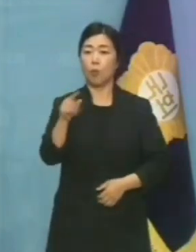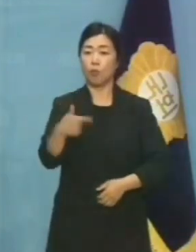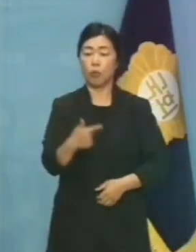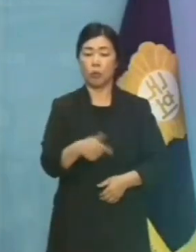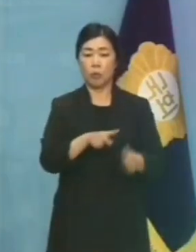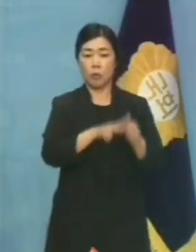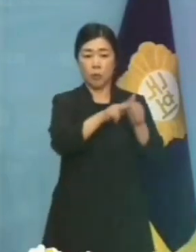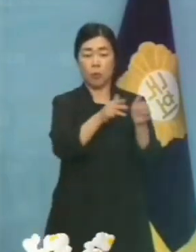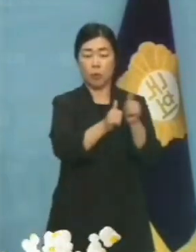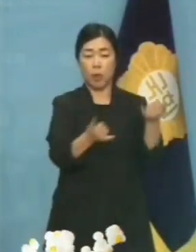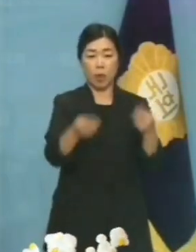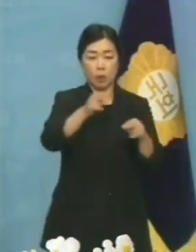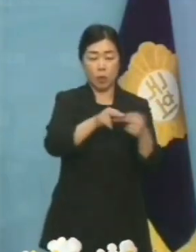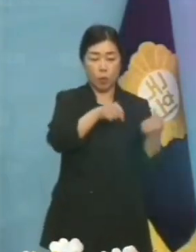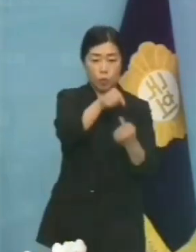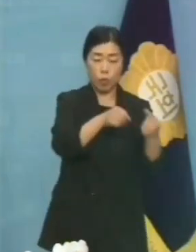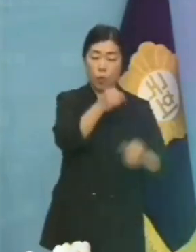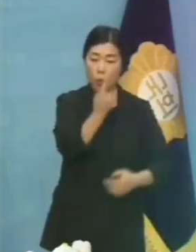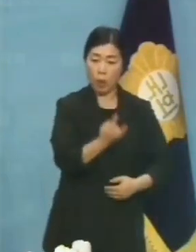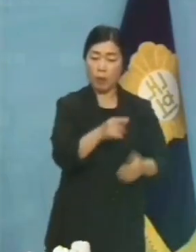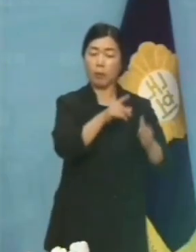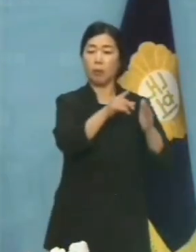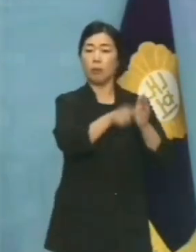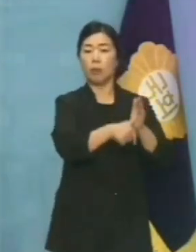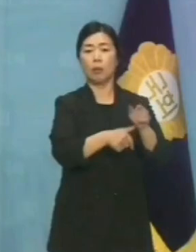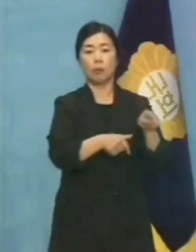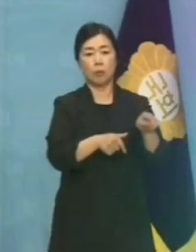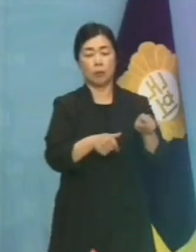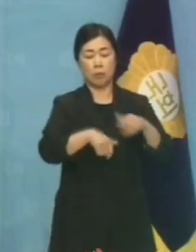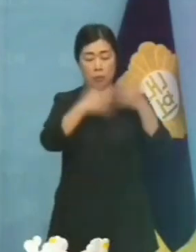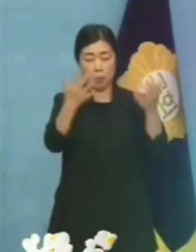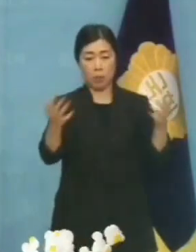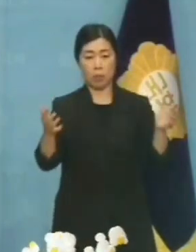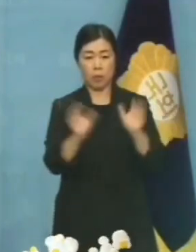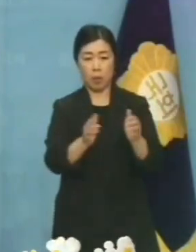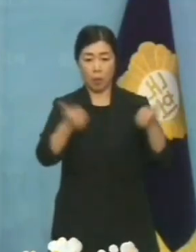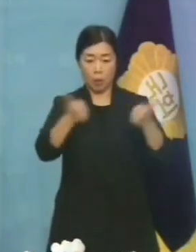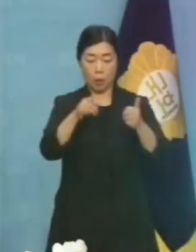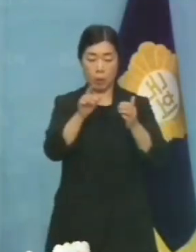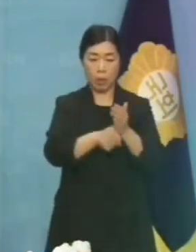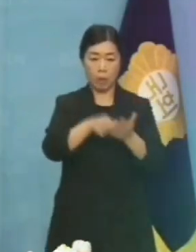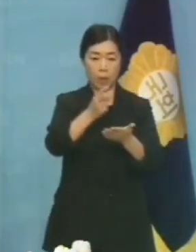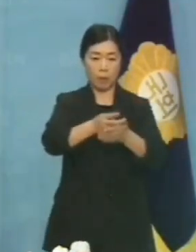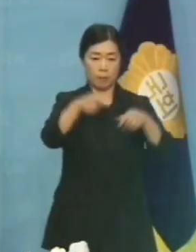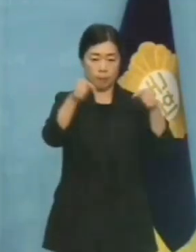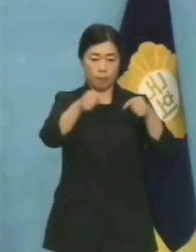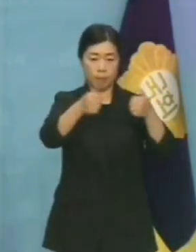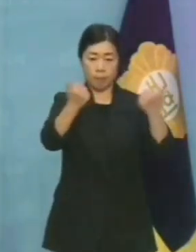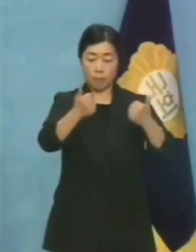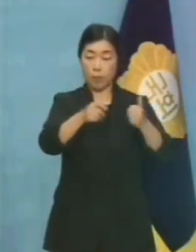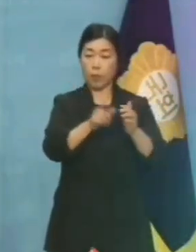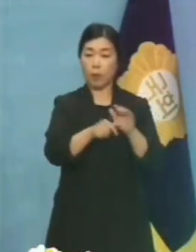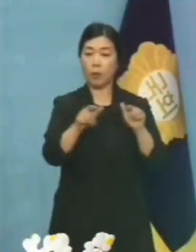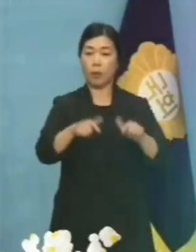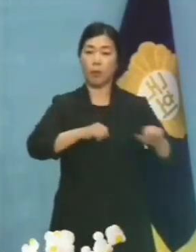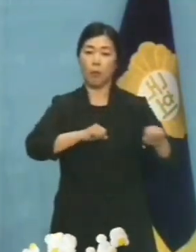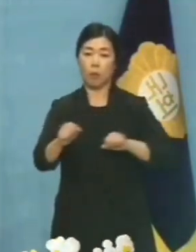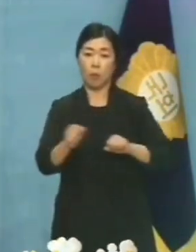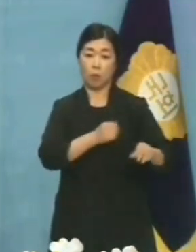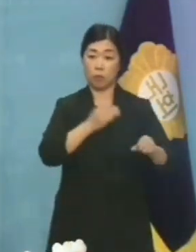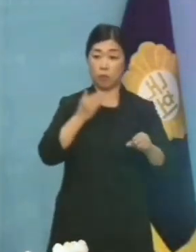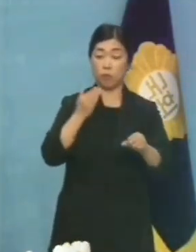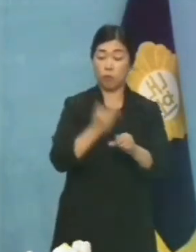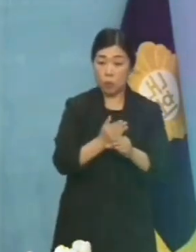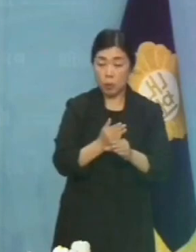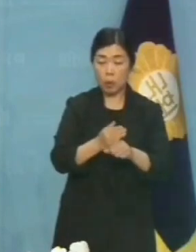후보자 청문회를 비롯한 법제사법위원회 전체회의, 법안심사 소위 등 상임위 활동